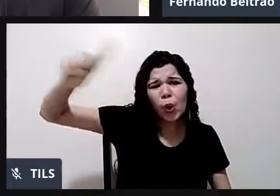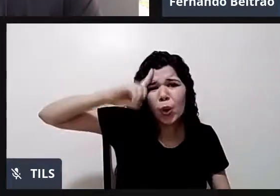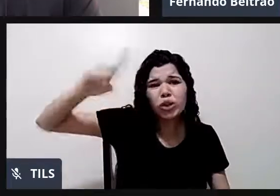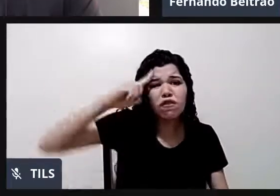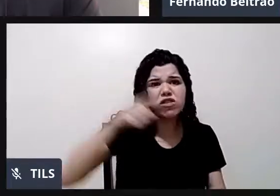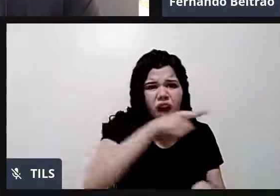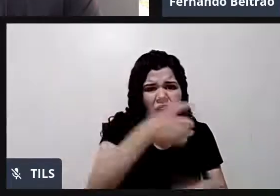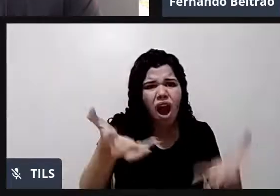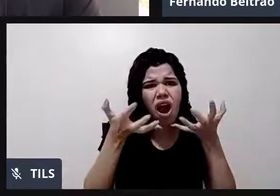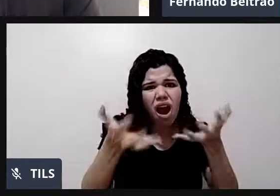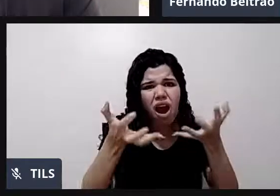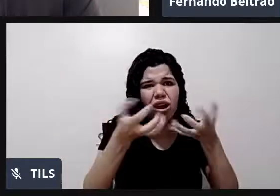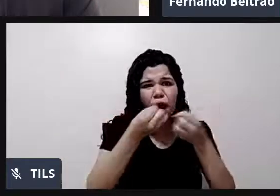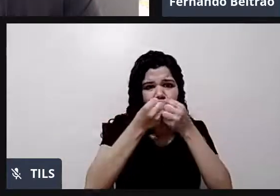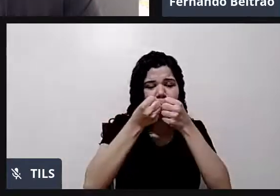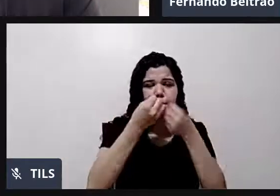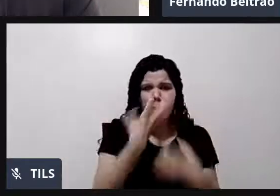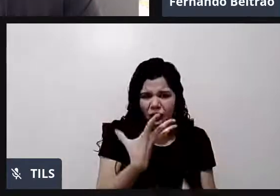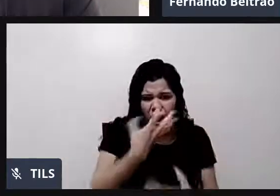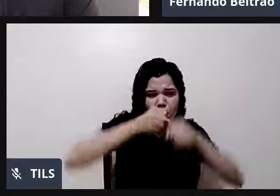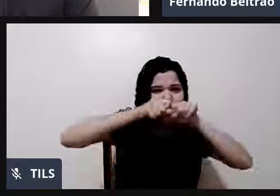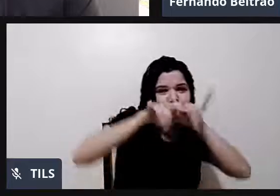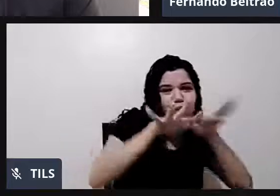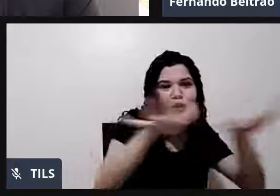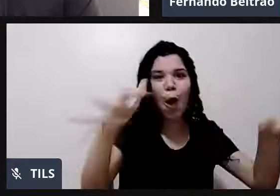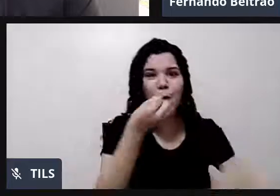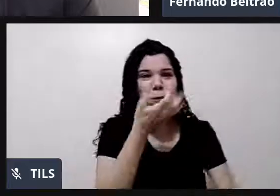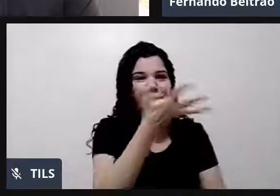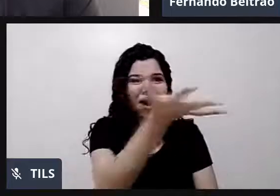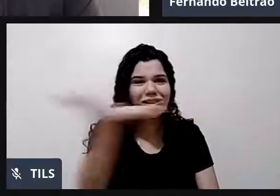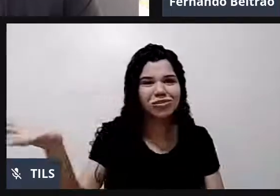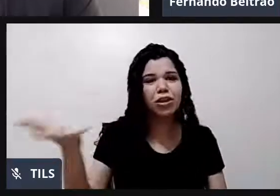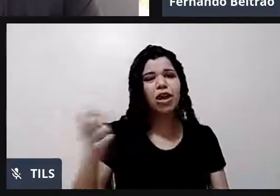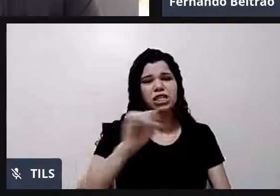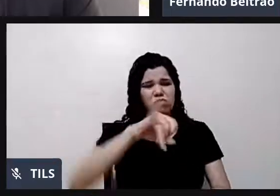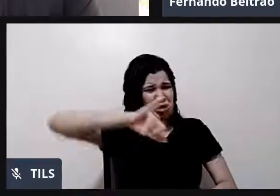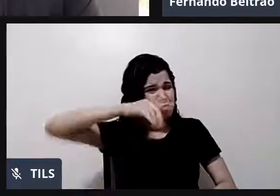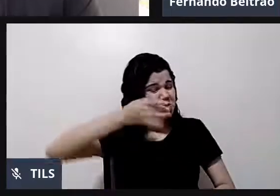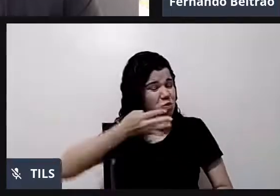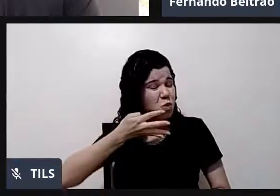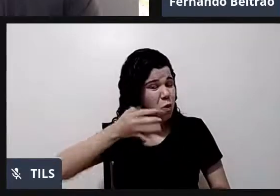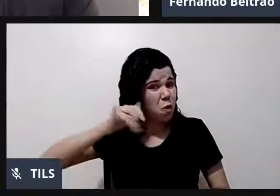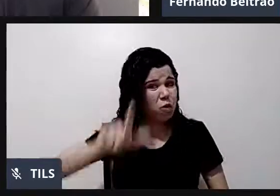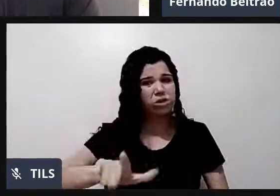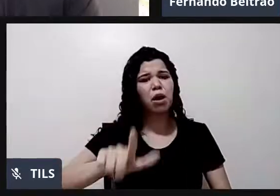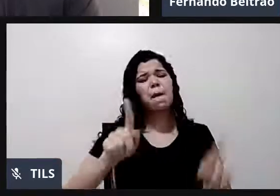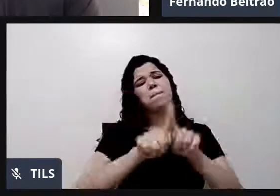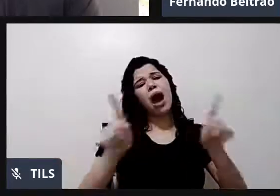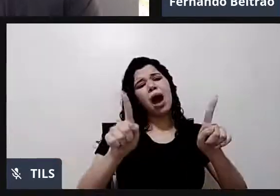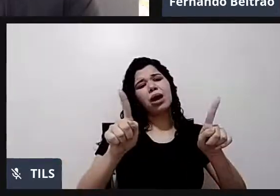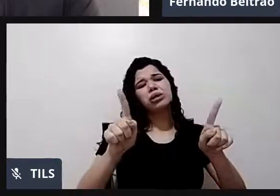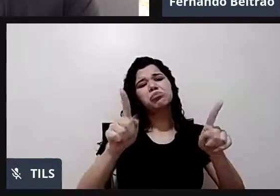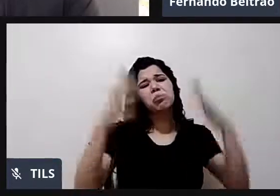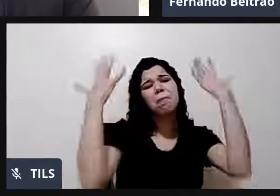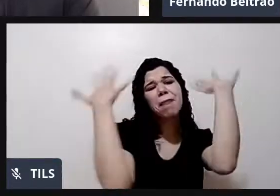bem, espalhe quem faz o bem. Mesmo que você não consiga fazer, pelo menos aplauda. Então, palmas para